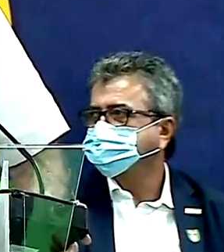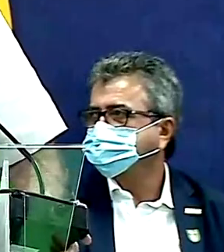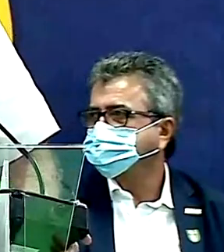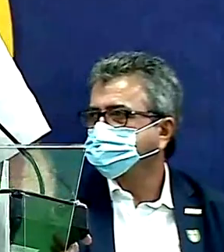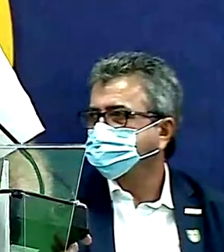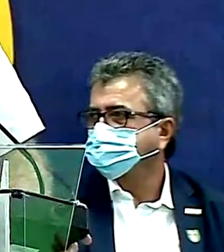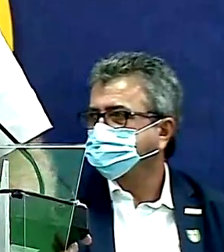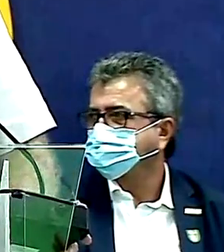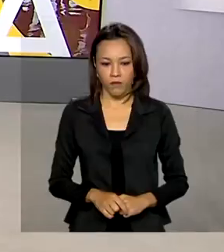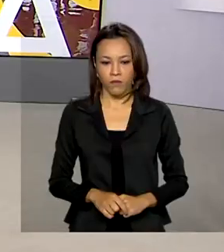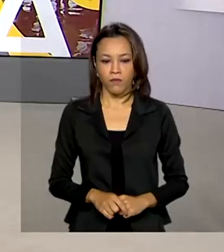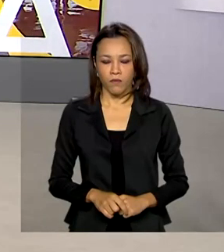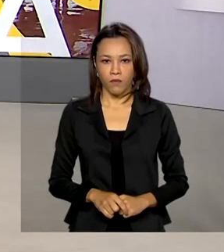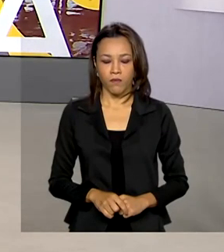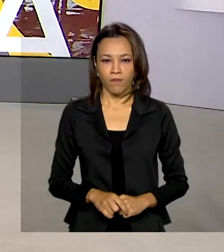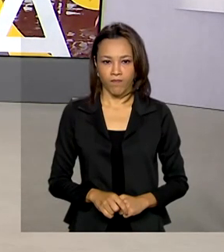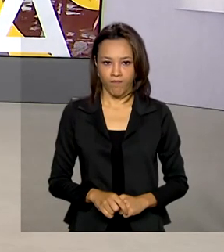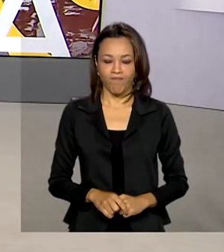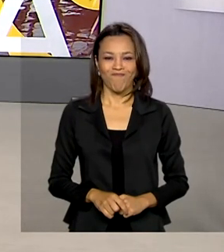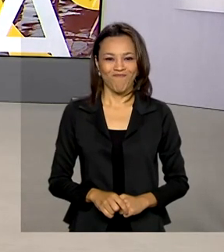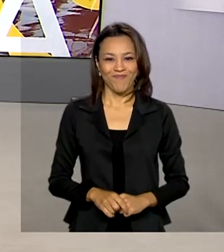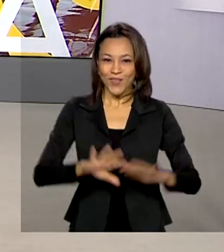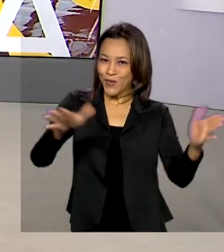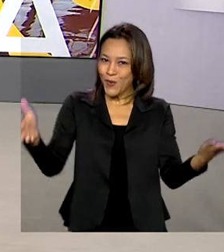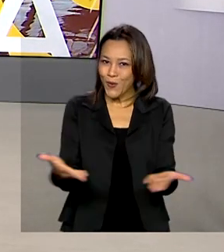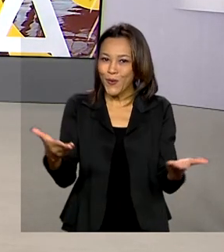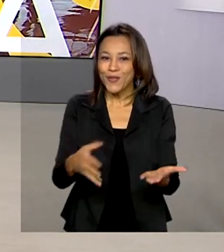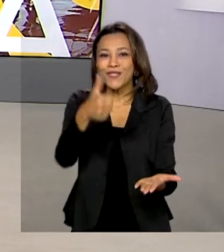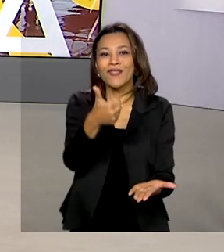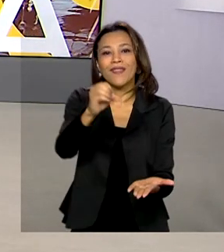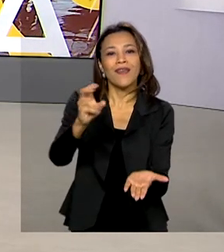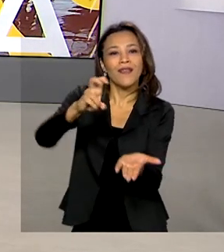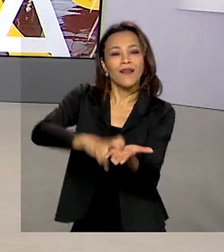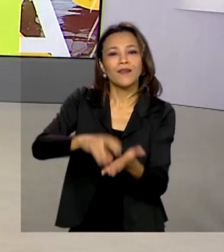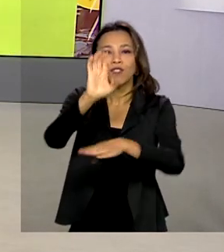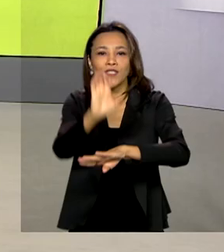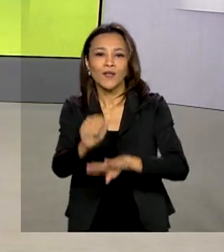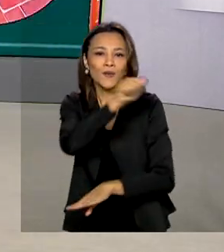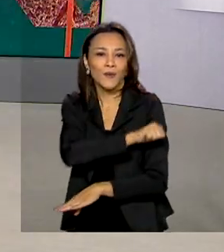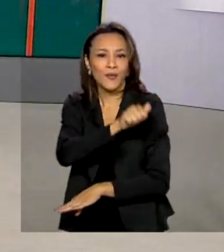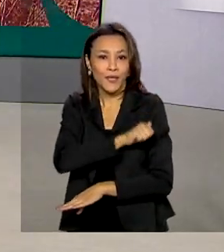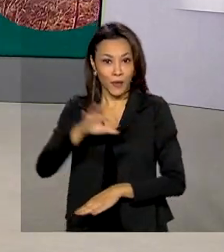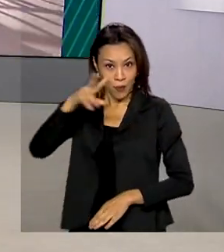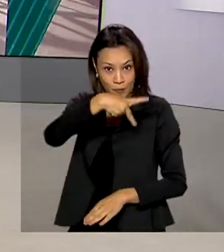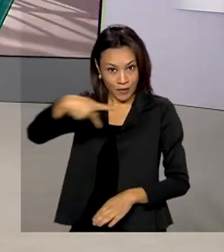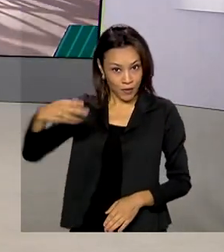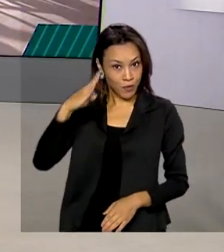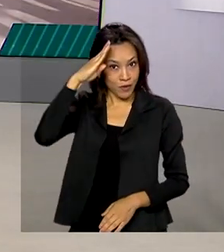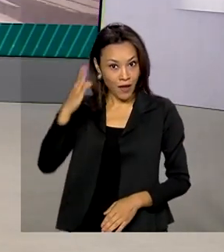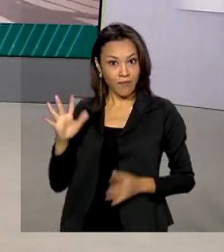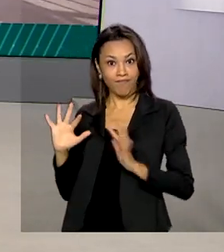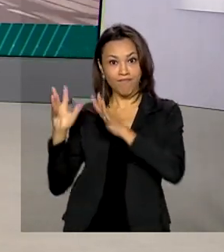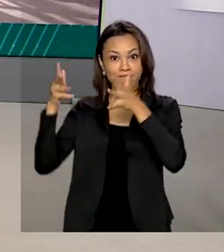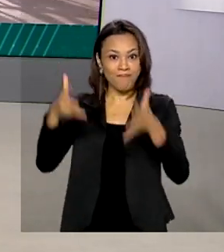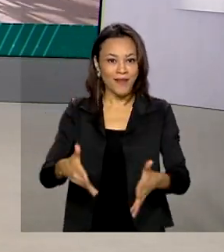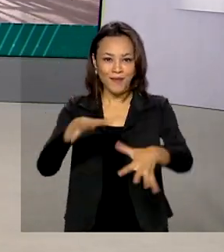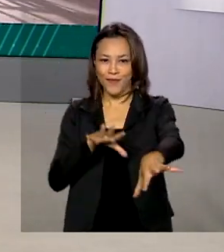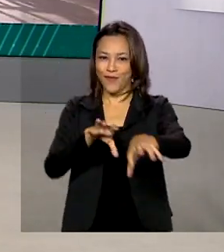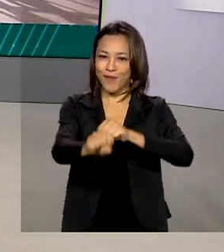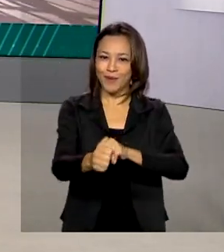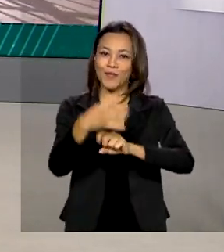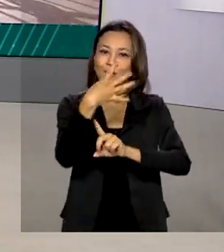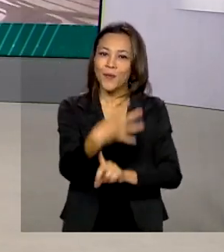você as faz. E hoje, às 10 da manhã, no Rio de Janeiro, o presidente Jair Bolsonaro participa da formatura de